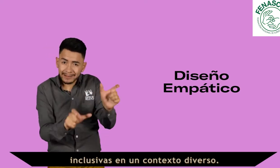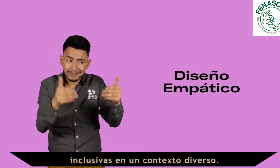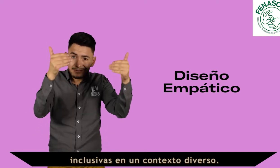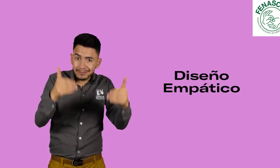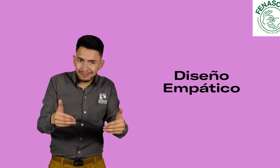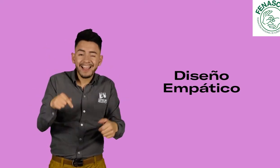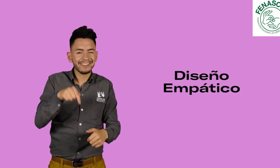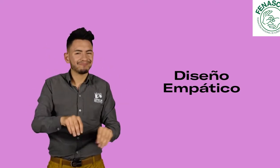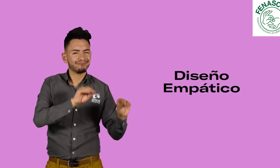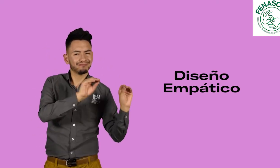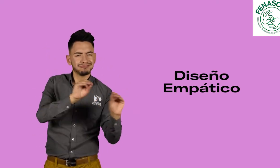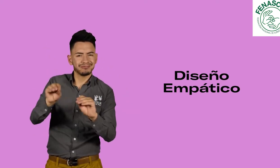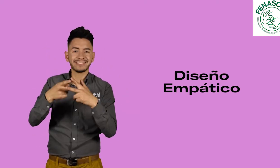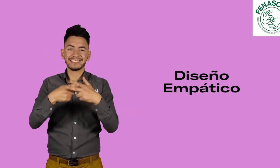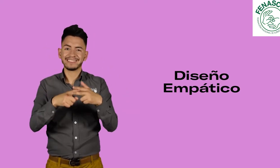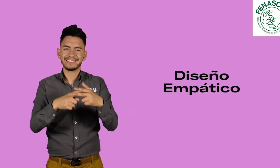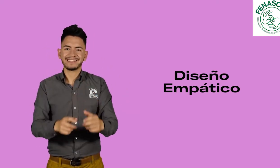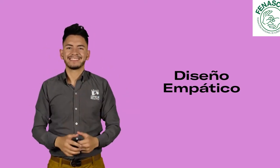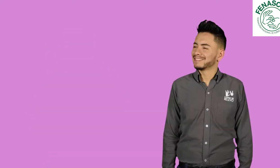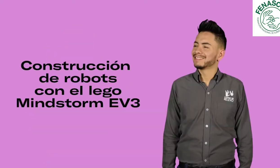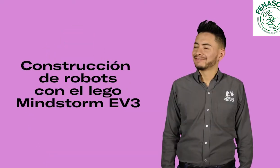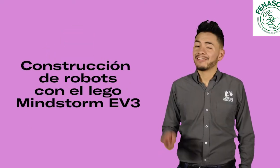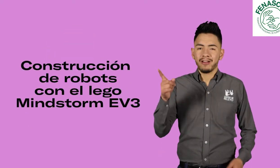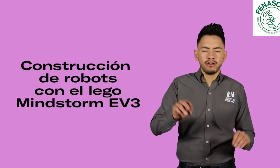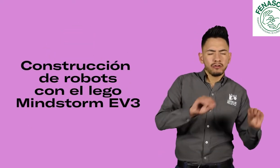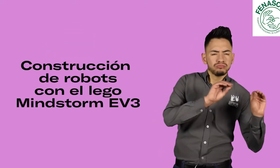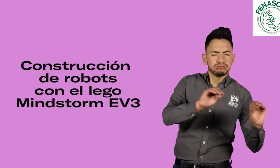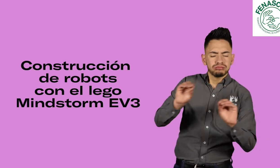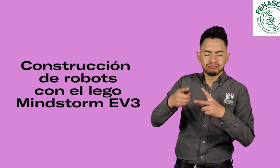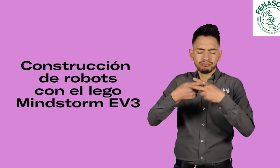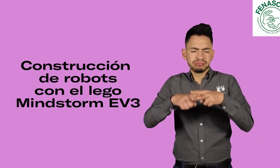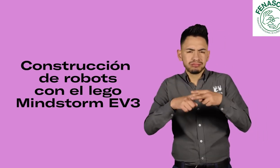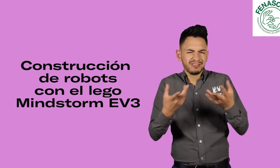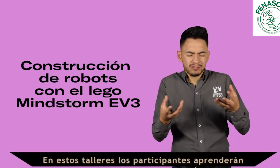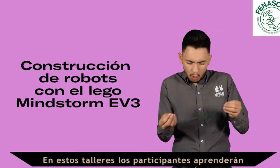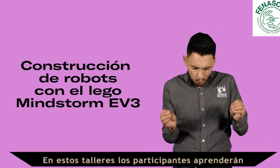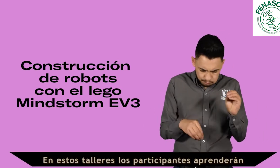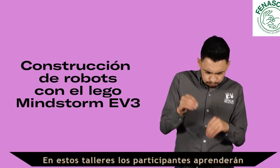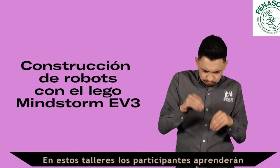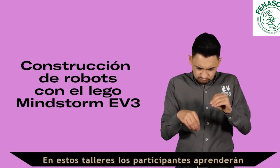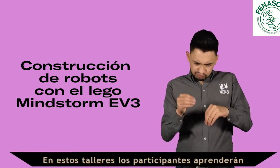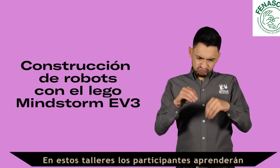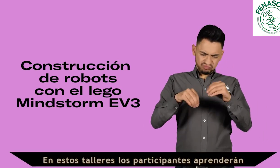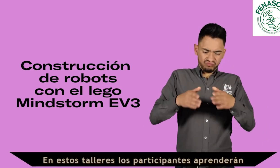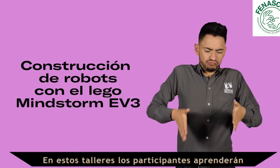en un contexto diverso. Construcción de robots con el LEGO Needstorm EB3 En estos talleres los participantes